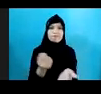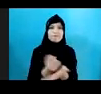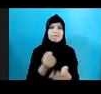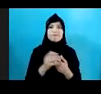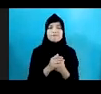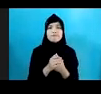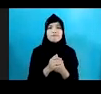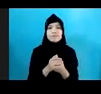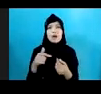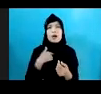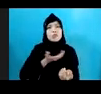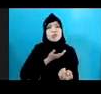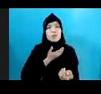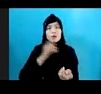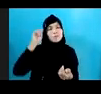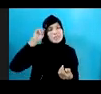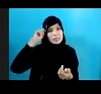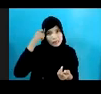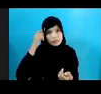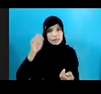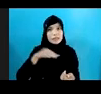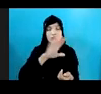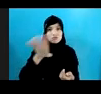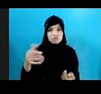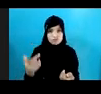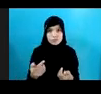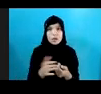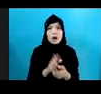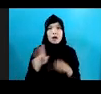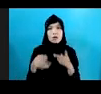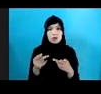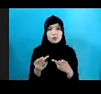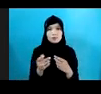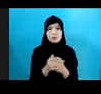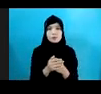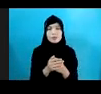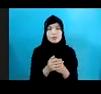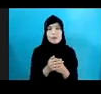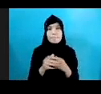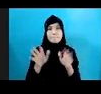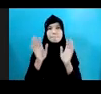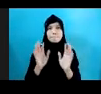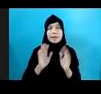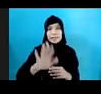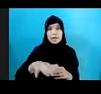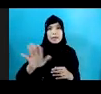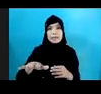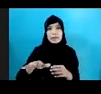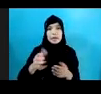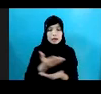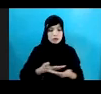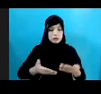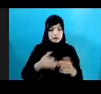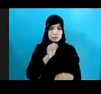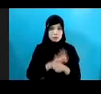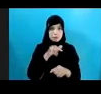Saya Juga Ingin Selalu Mengingatkan Kepada Kita Semua Bahwa Banyak Anak Termasuk Di Situasi Pandemi Saat Ini